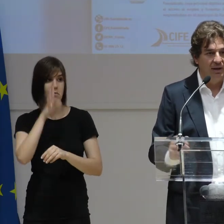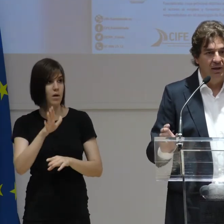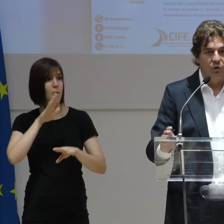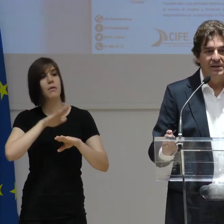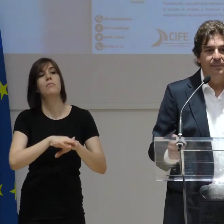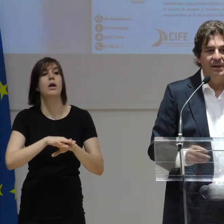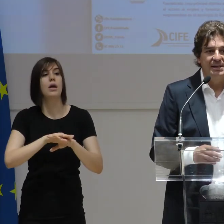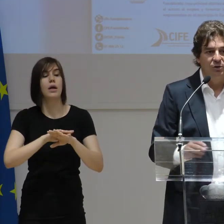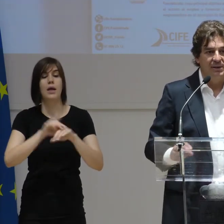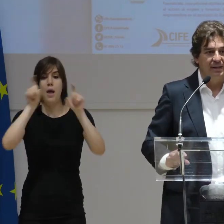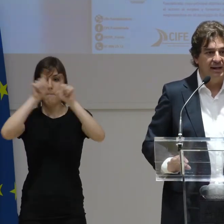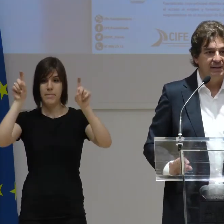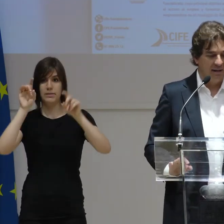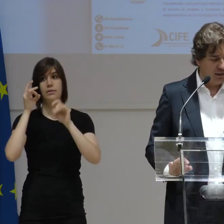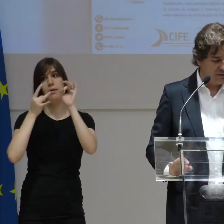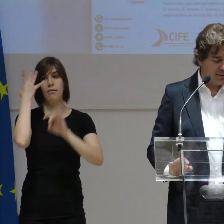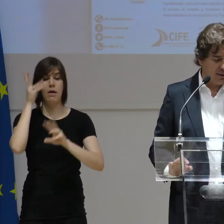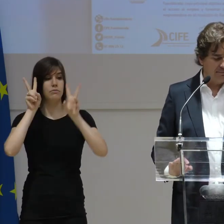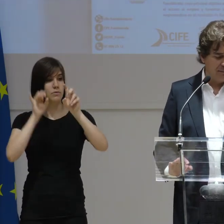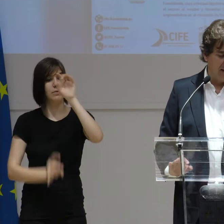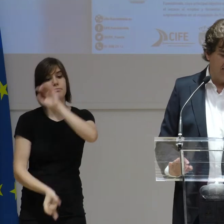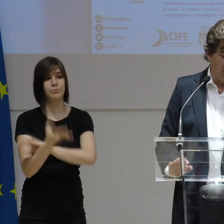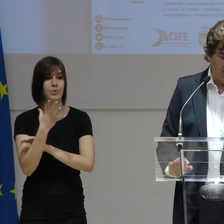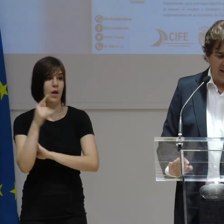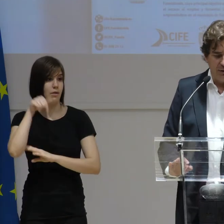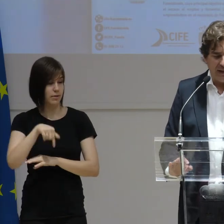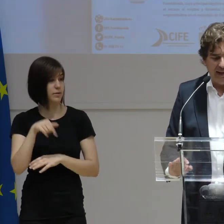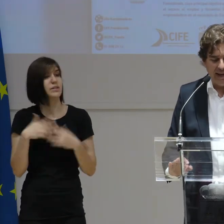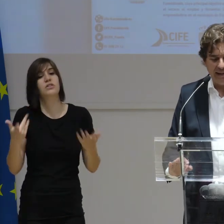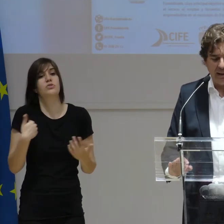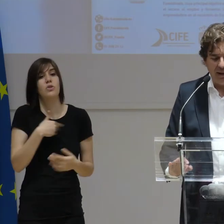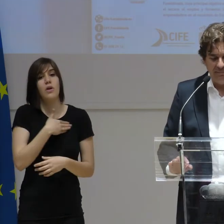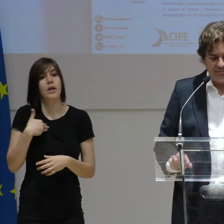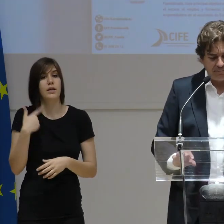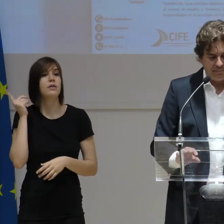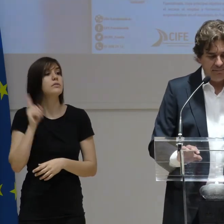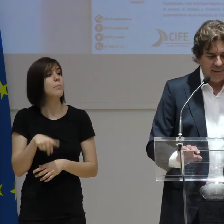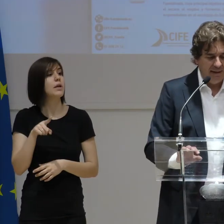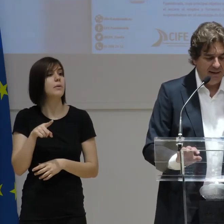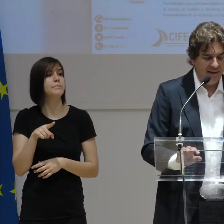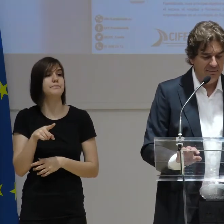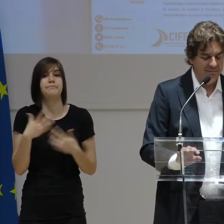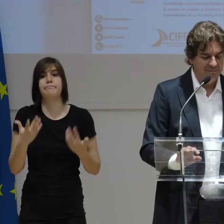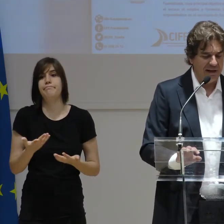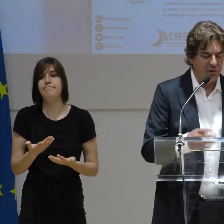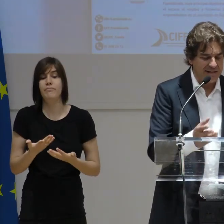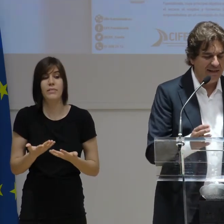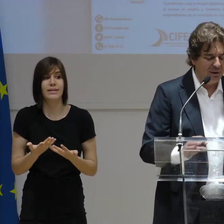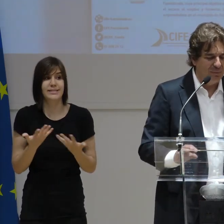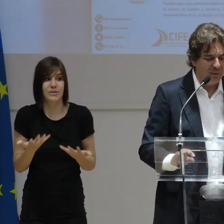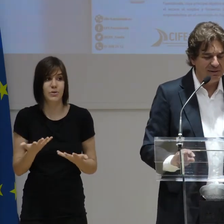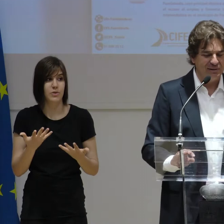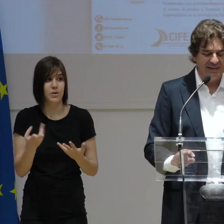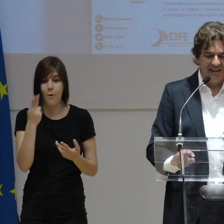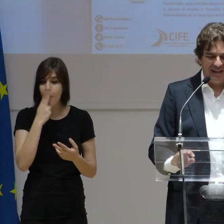desarrollen nuevas empresas y nuevas ideas en nuestra ciudad. Pero yo quería también, tanto es así